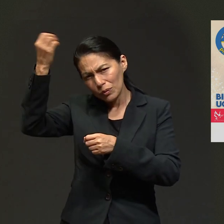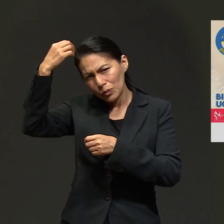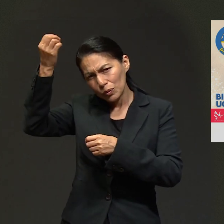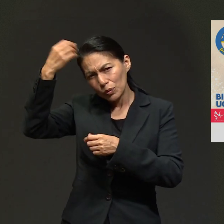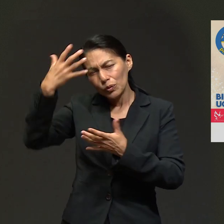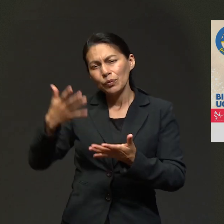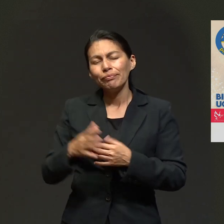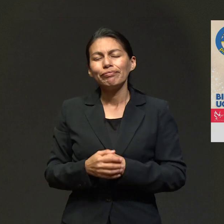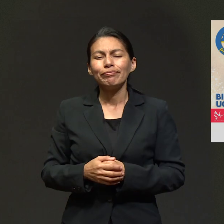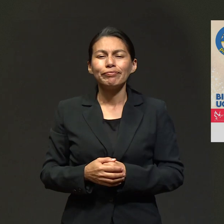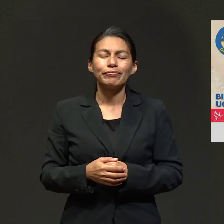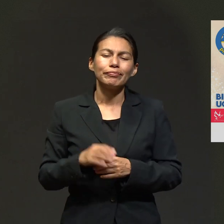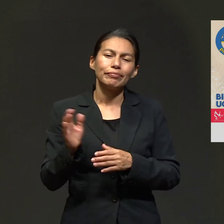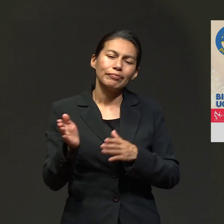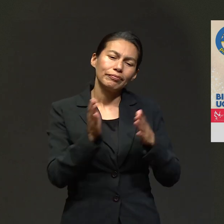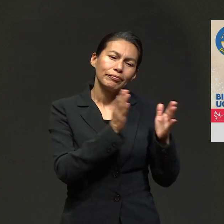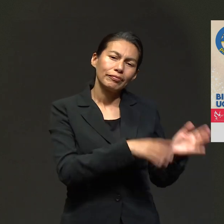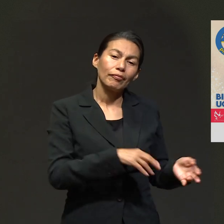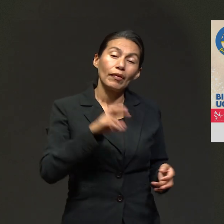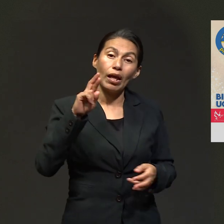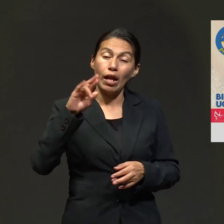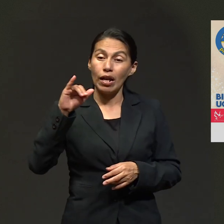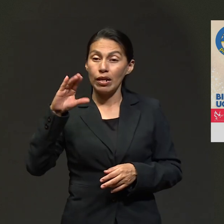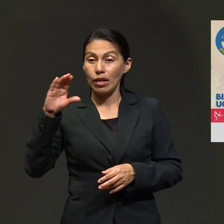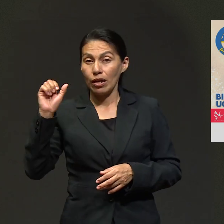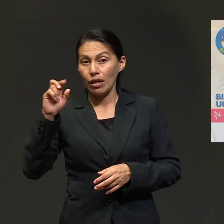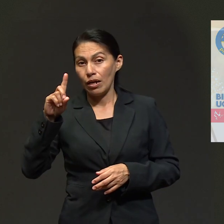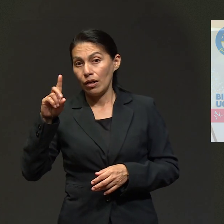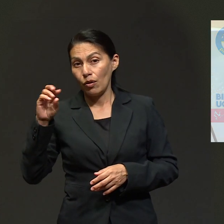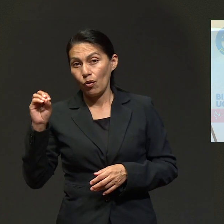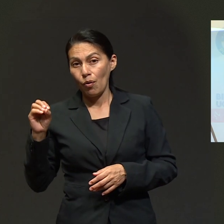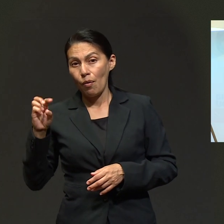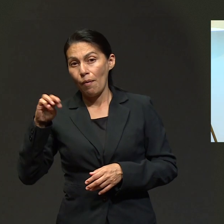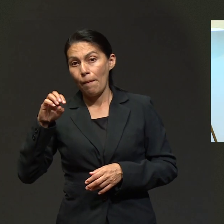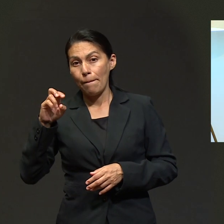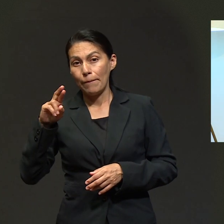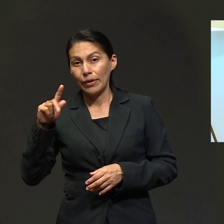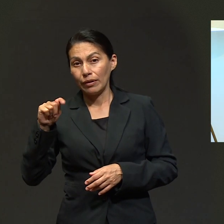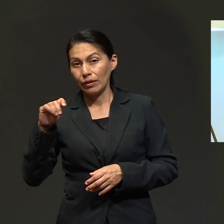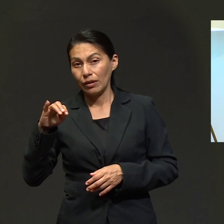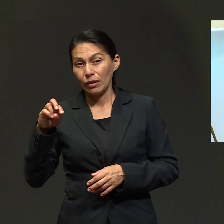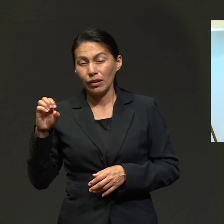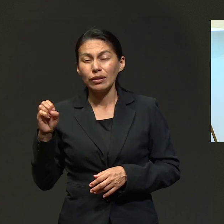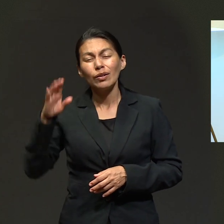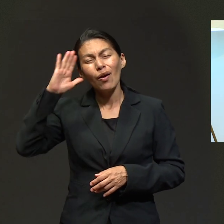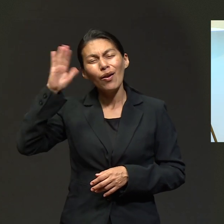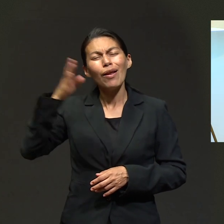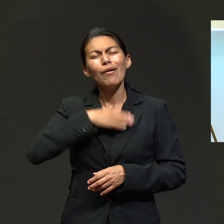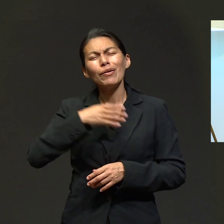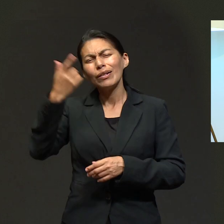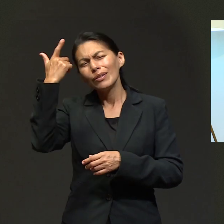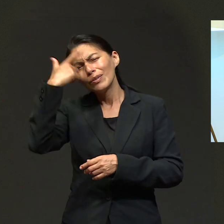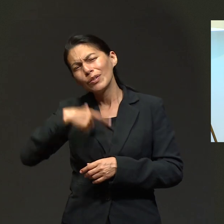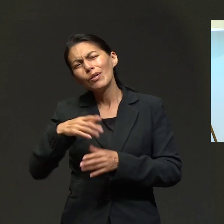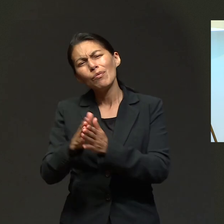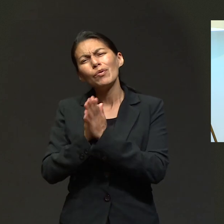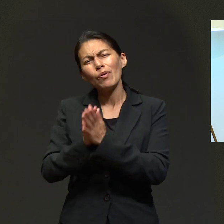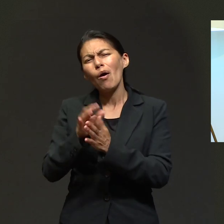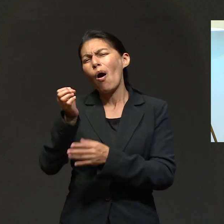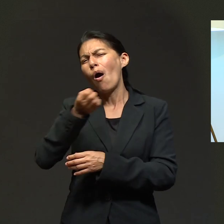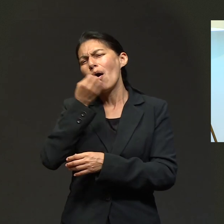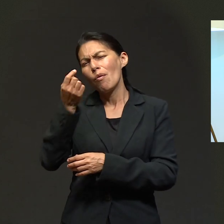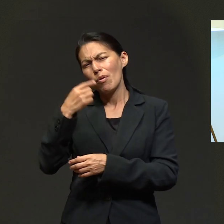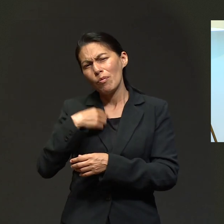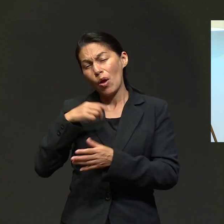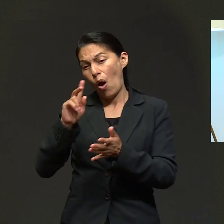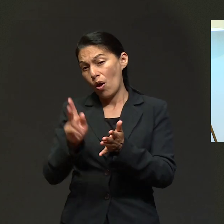Ricardo Martínez dice, hola, buenas noches, me gustaría que oraran por mí, me acabo de rebautizar. A veces